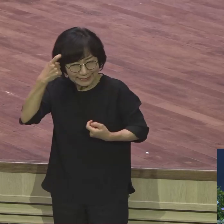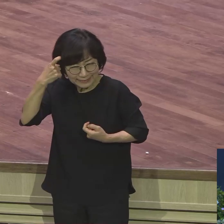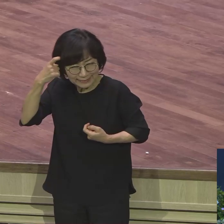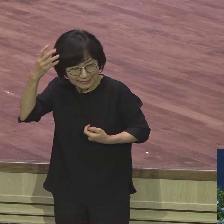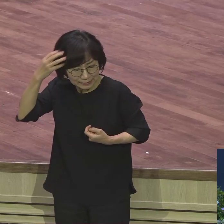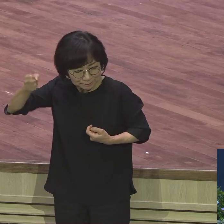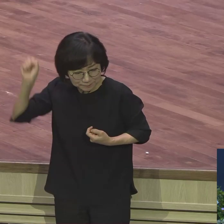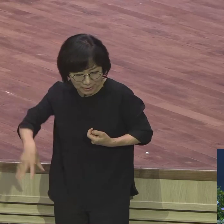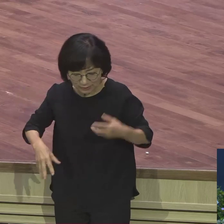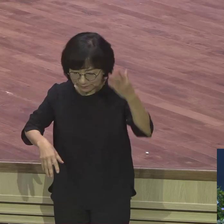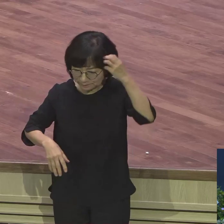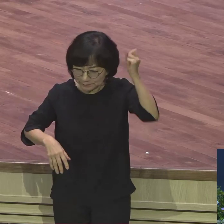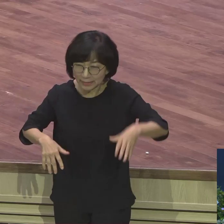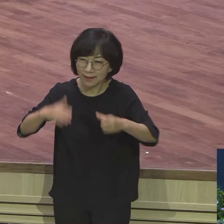예배한 적이 있습니까